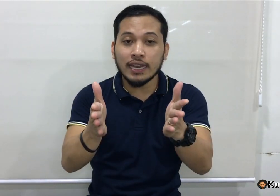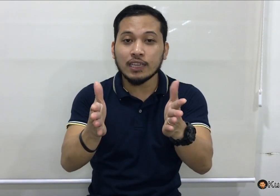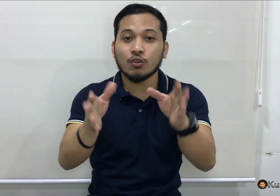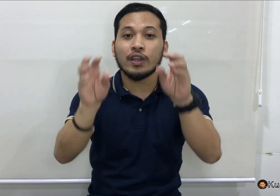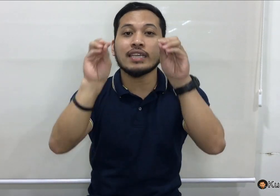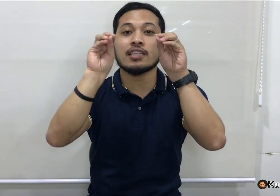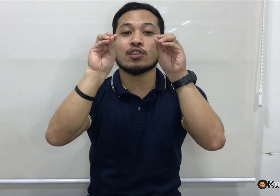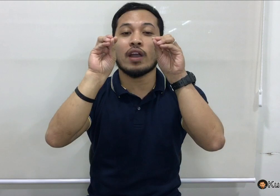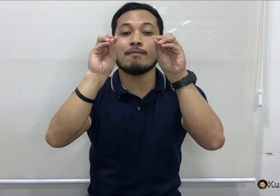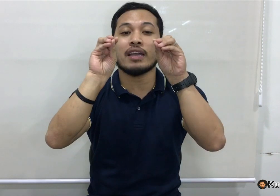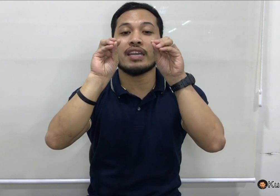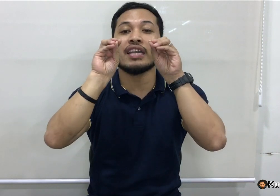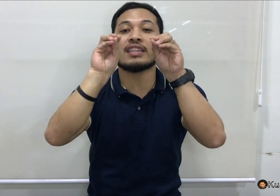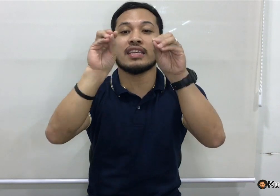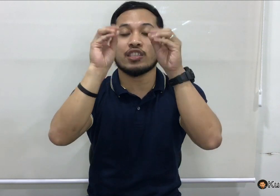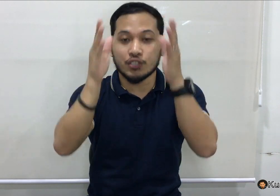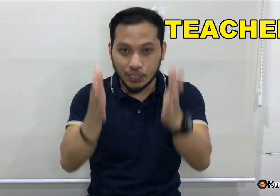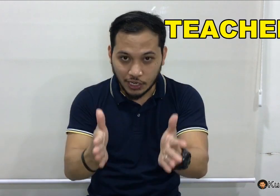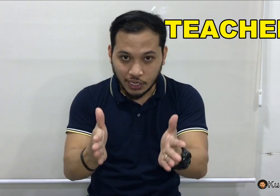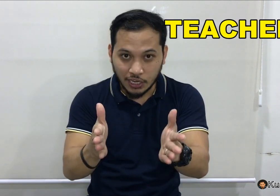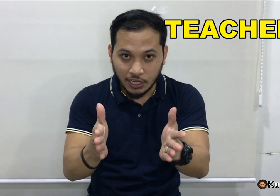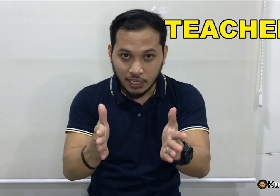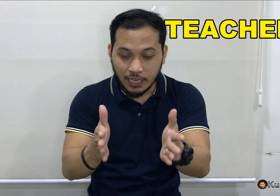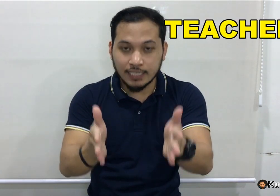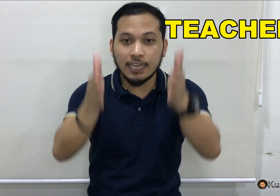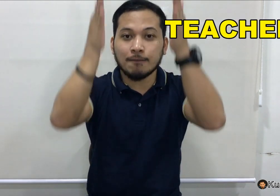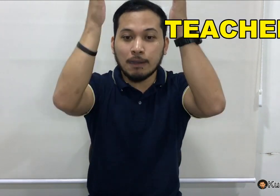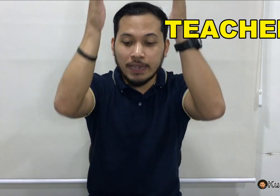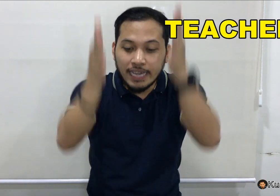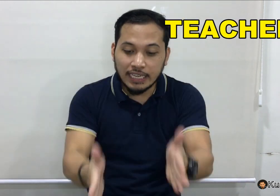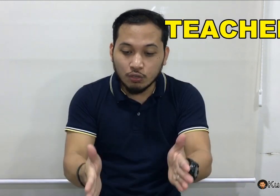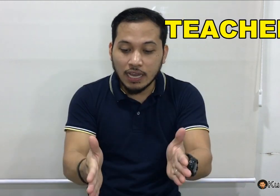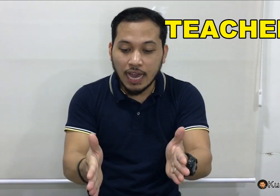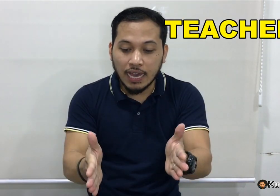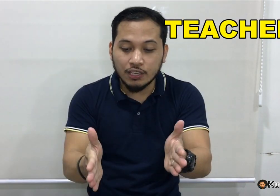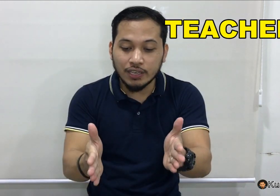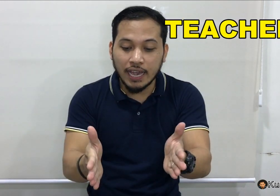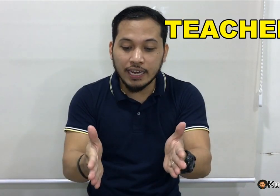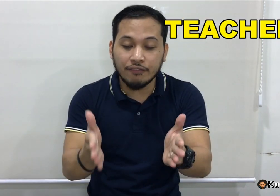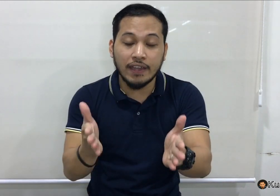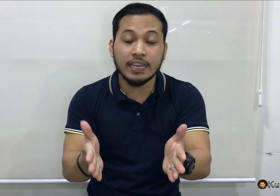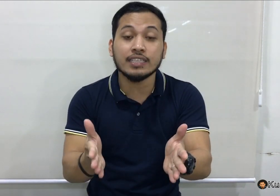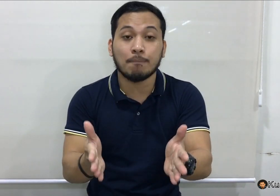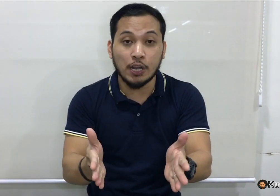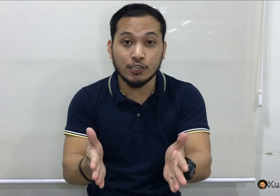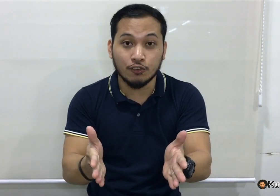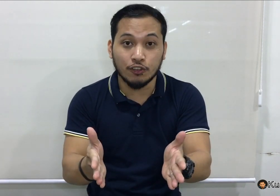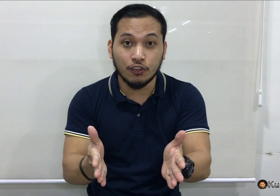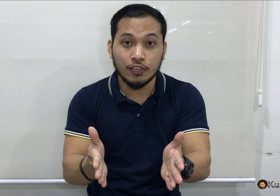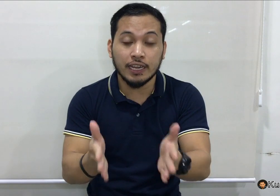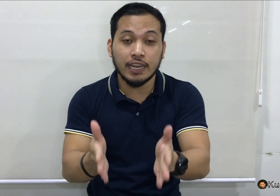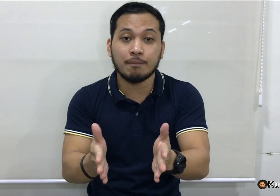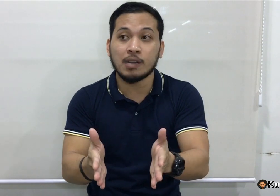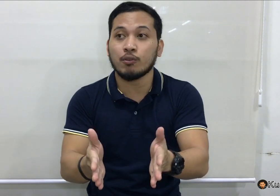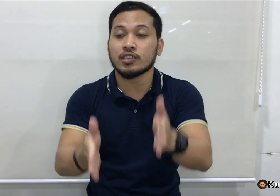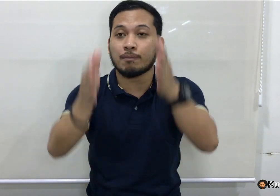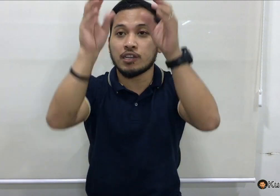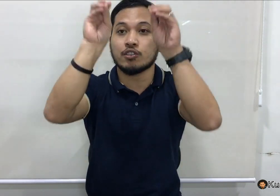ganito, is ito ay magiging teacher. Kasi kapag may ganito na, yun ay referring sa person. Nagre-refer po yun sa person.